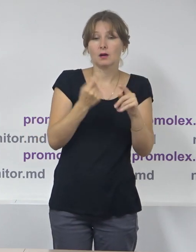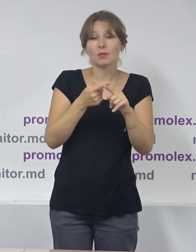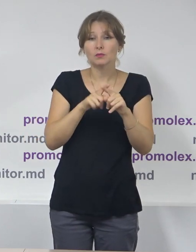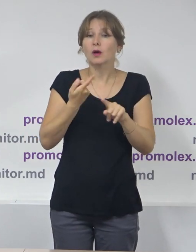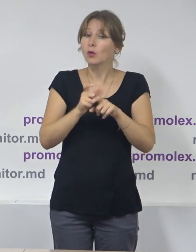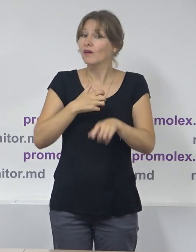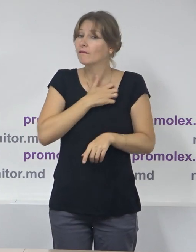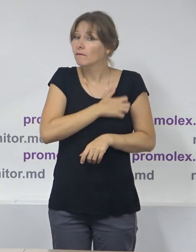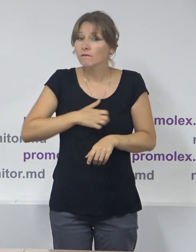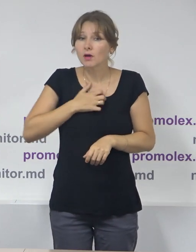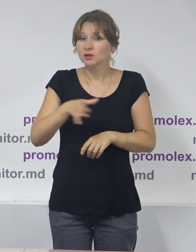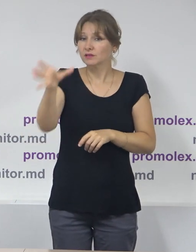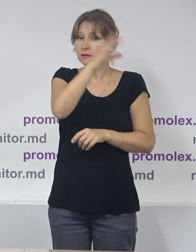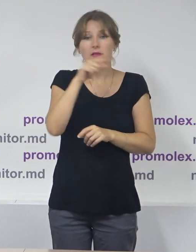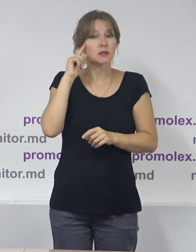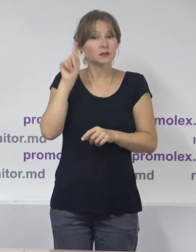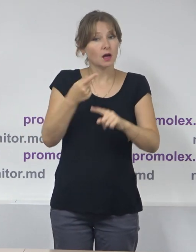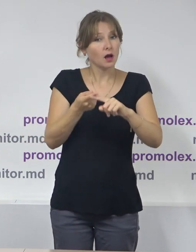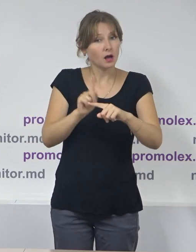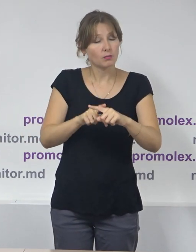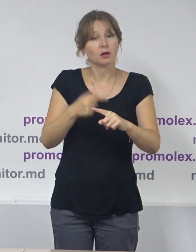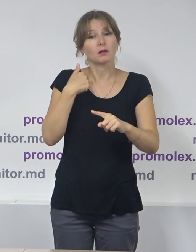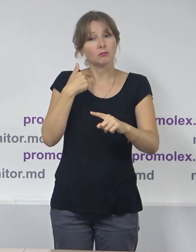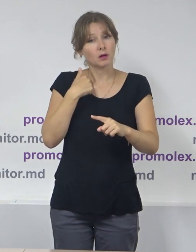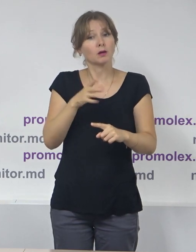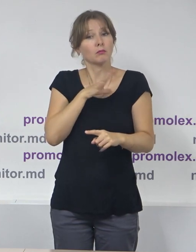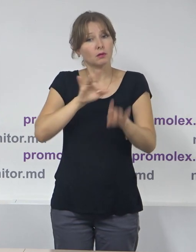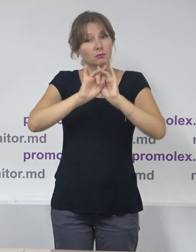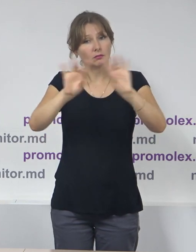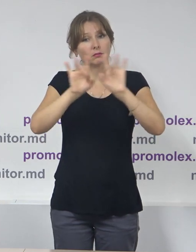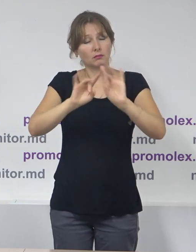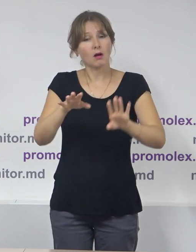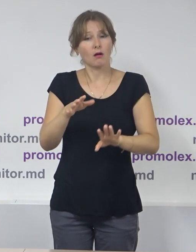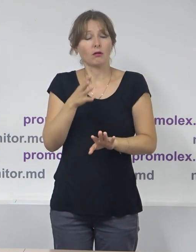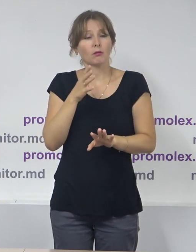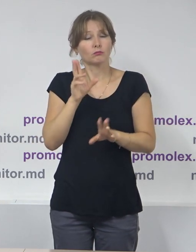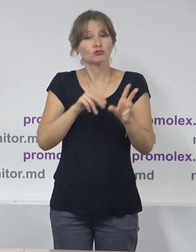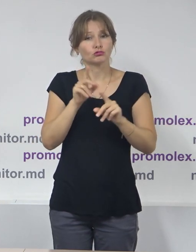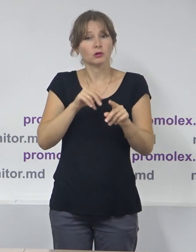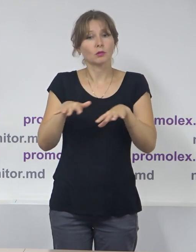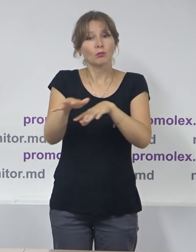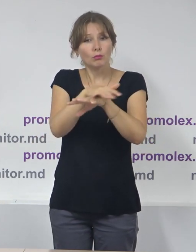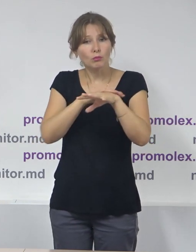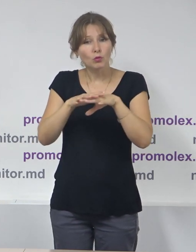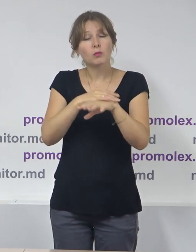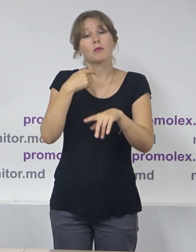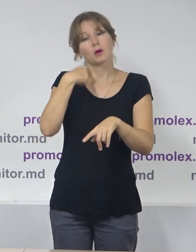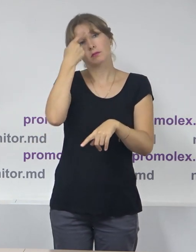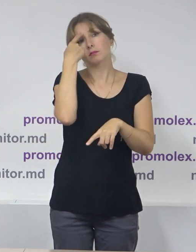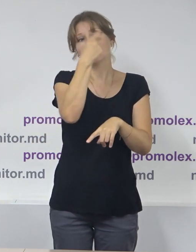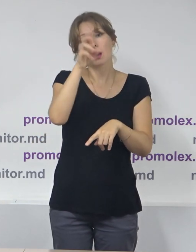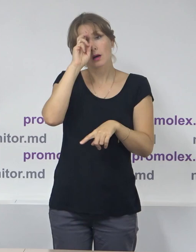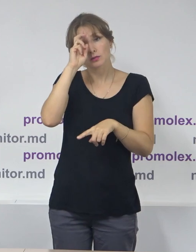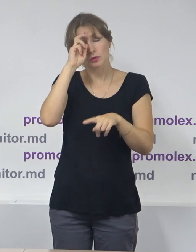precizări pentru că noi am venit cu un comunicat public în acest sens și am atras atenția autorităților